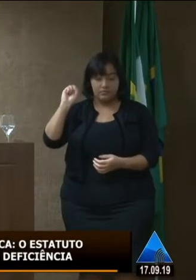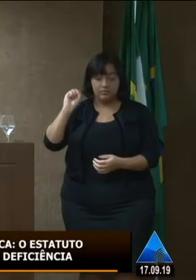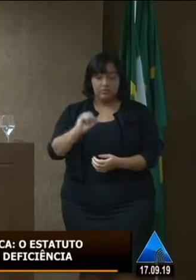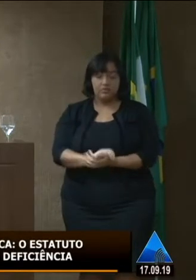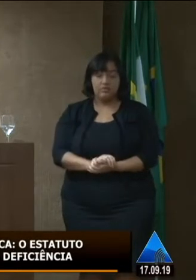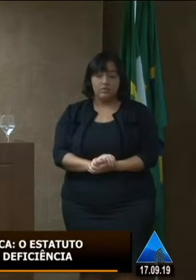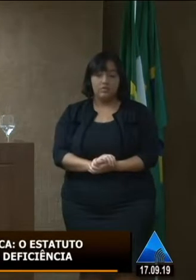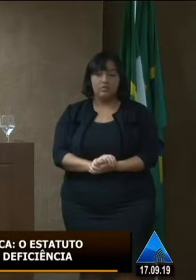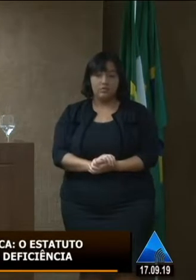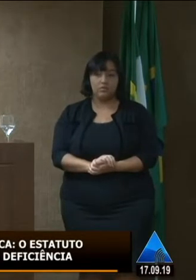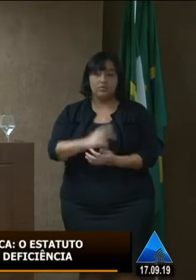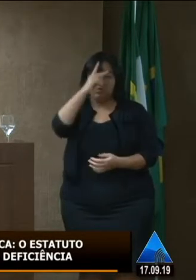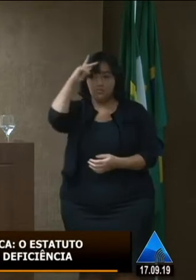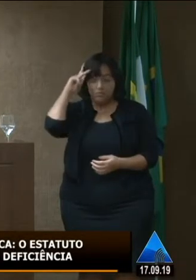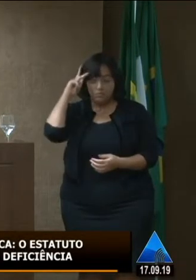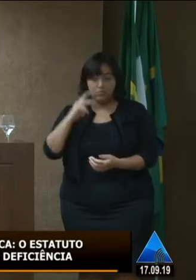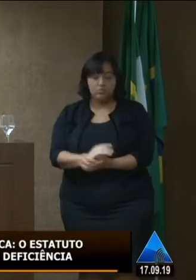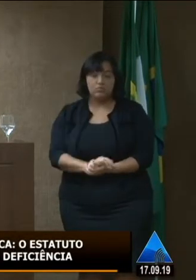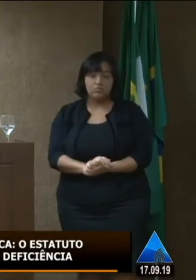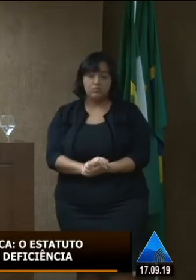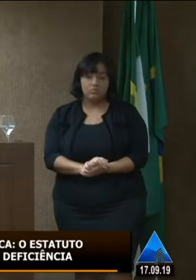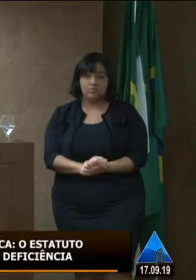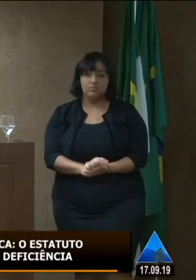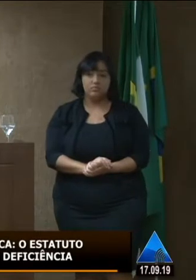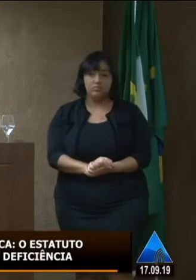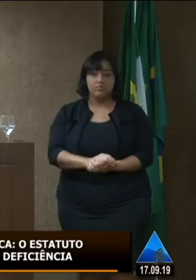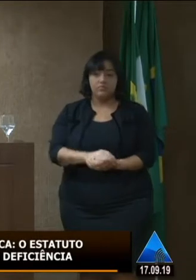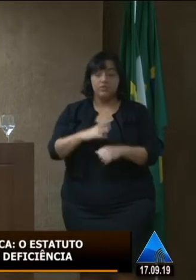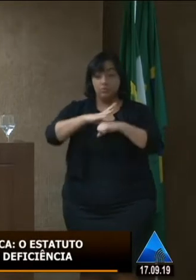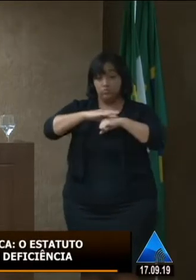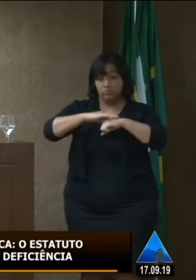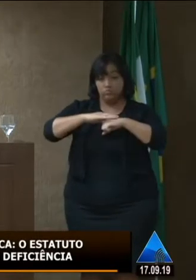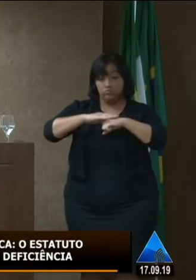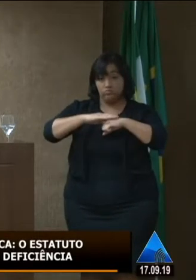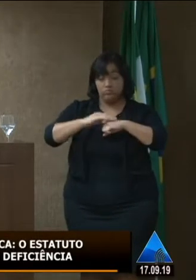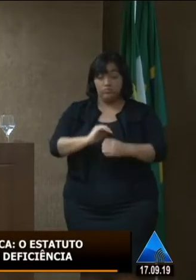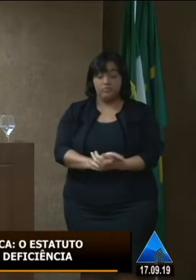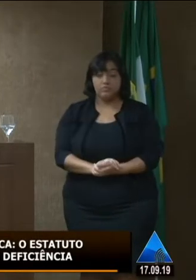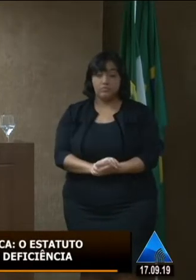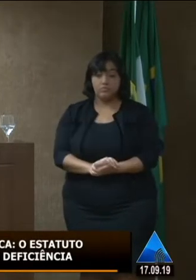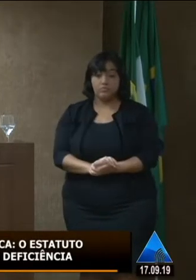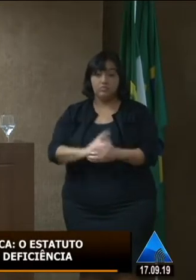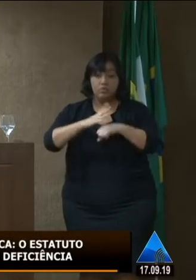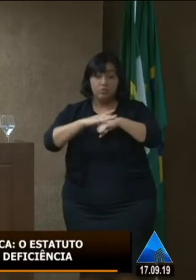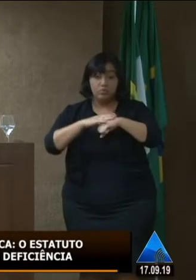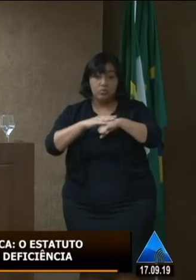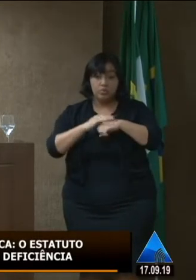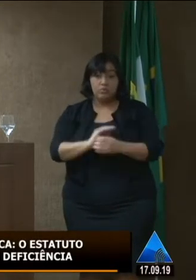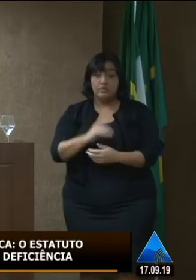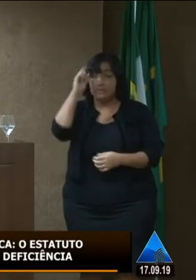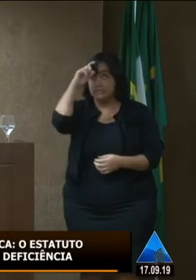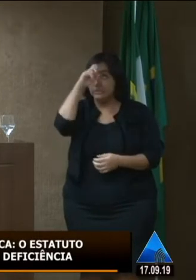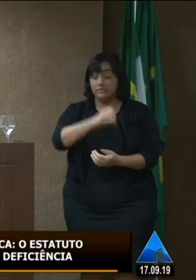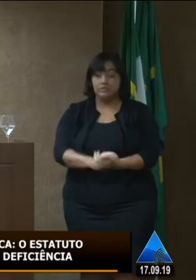depende de mim uma síndrome raríssima onde costumo dizer sempre porque muitos não sabem mas é uma síndrome raríssima desconhecida